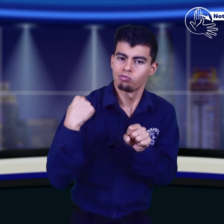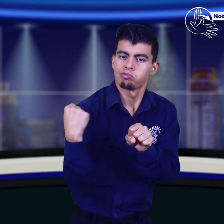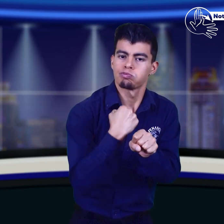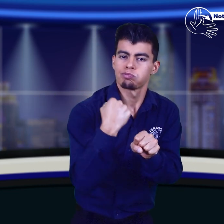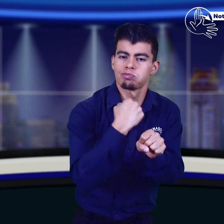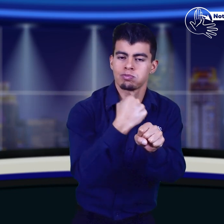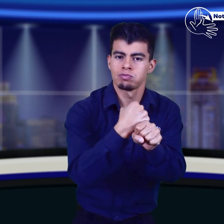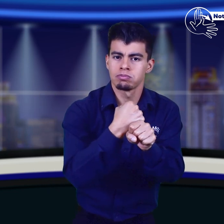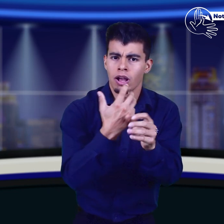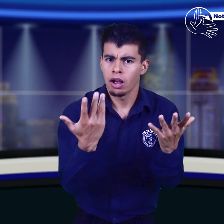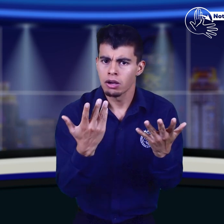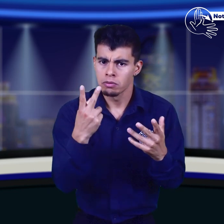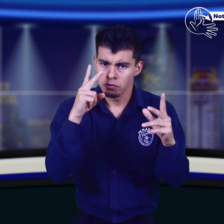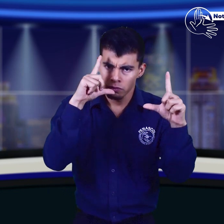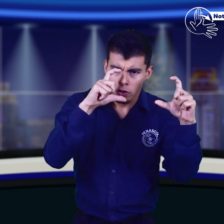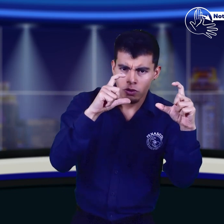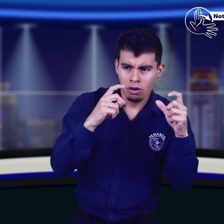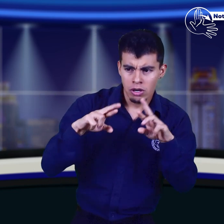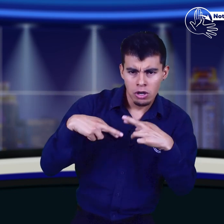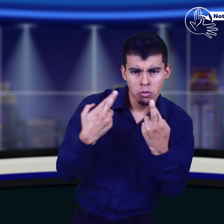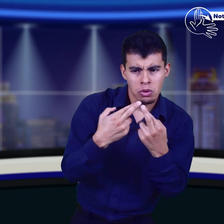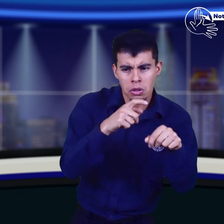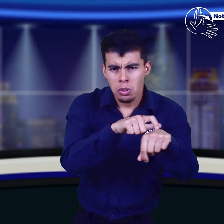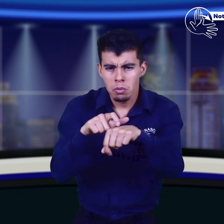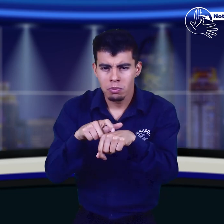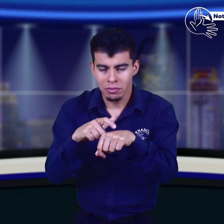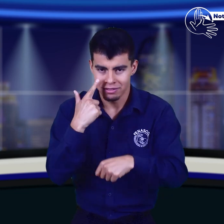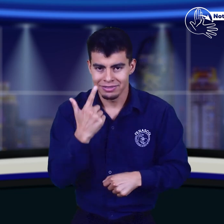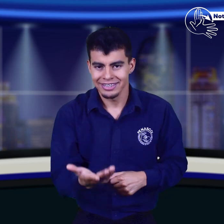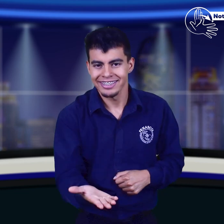¿Quieres ver el registro fotográfico de la reunión? ¡Adelante!